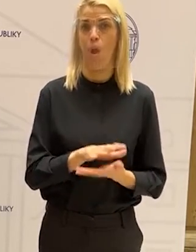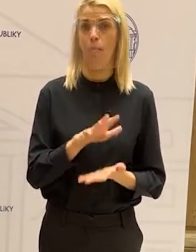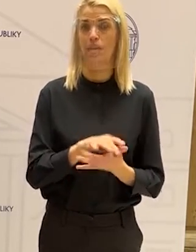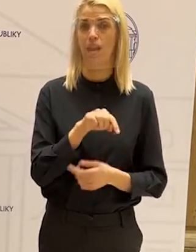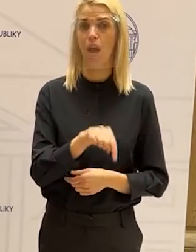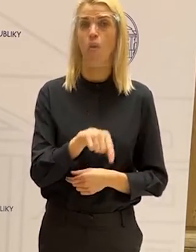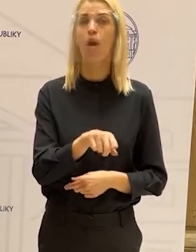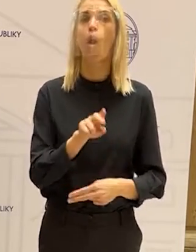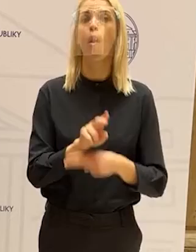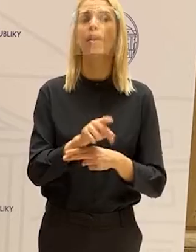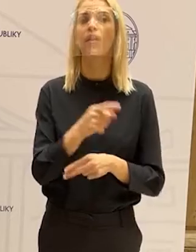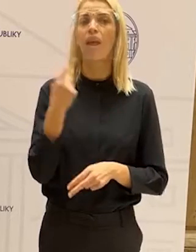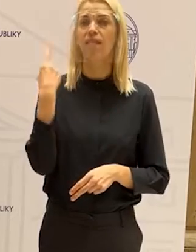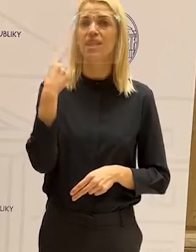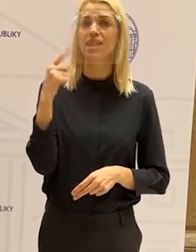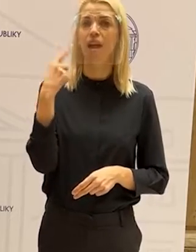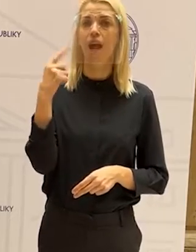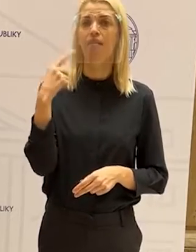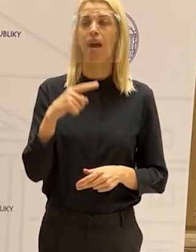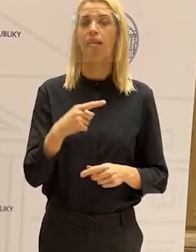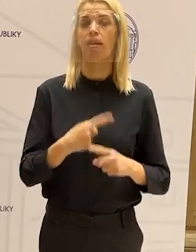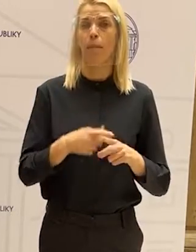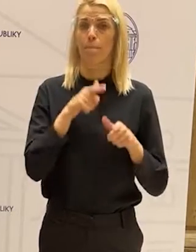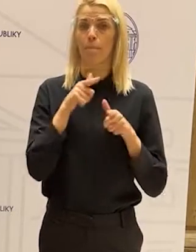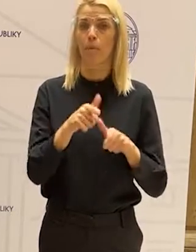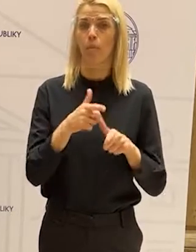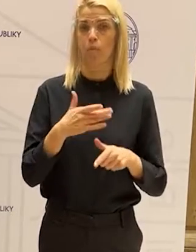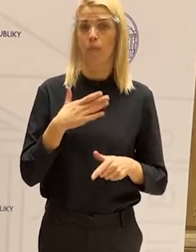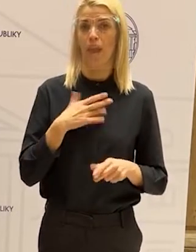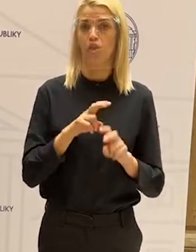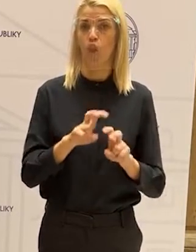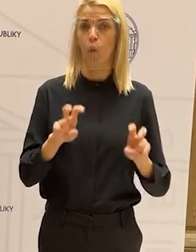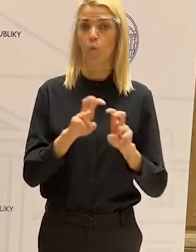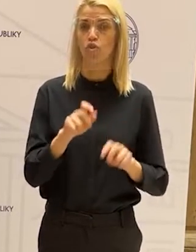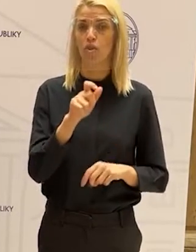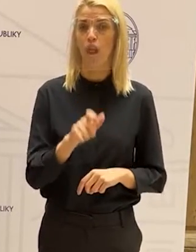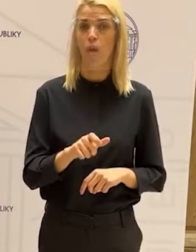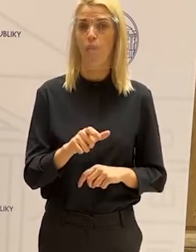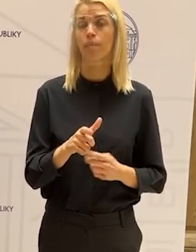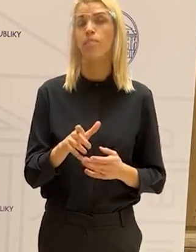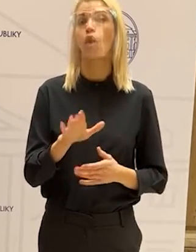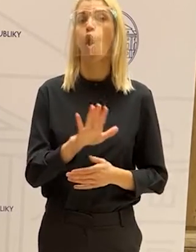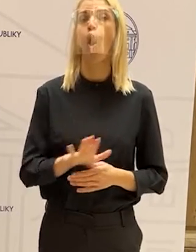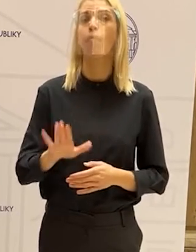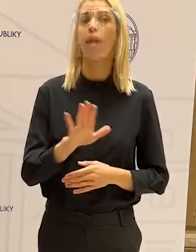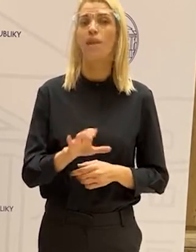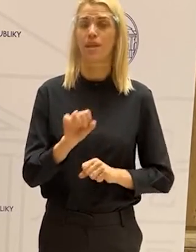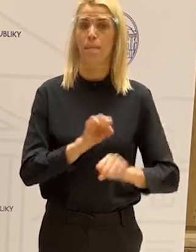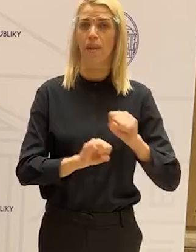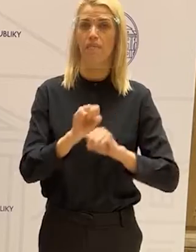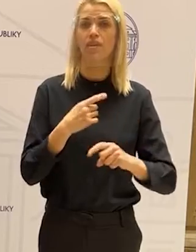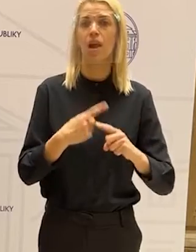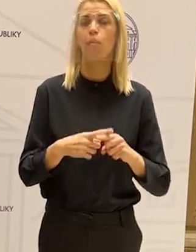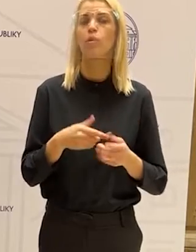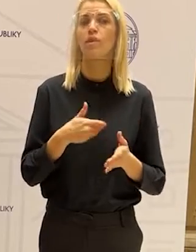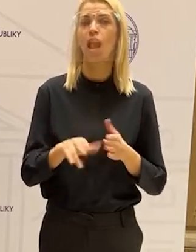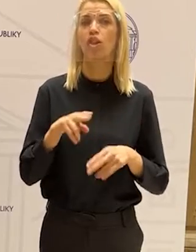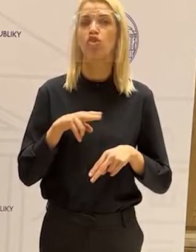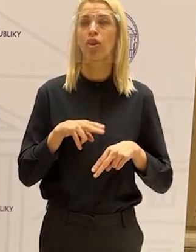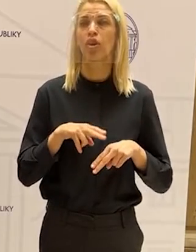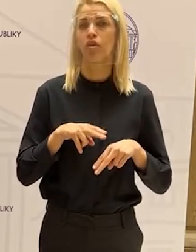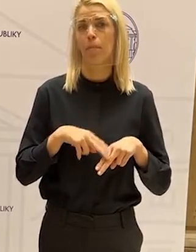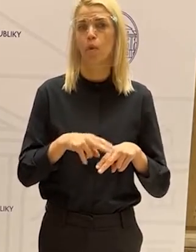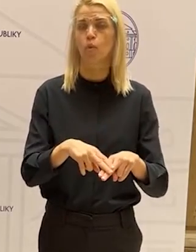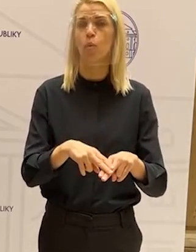opatrenie na vzdialávanie a podporu pre našich učiteľov, či už v oblasti prevencie, ale potom následných krokov riešenia